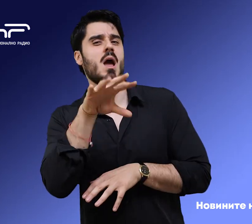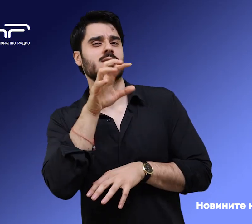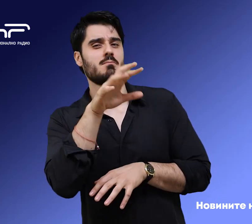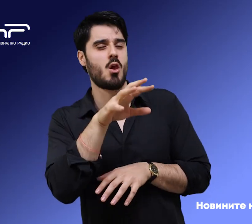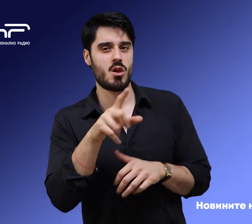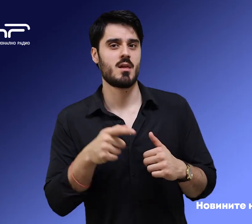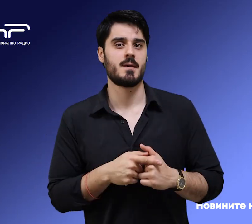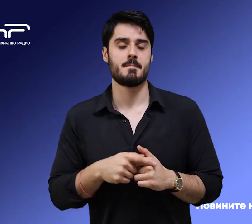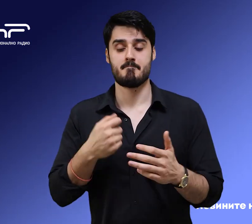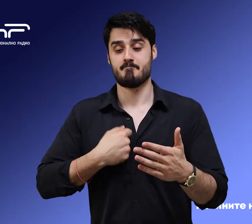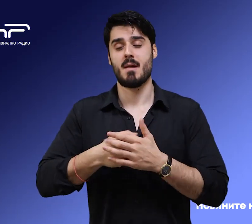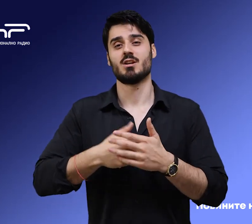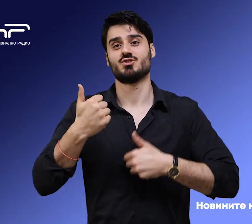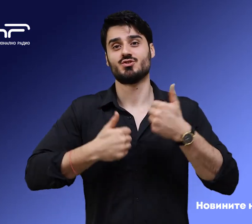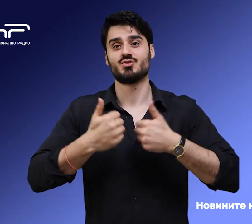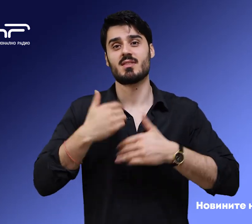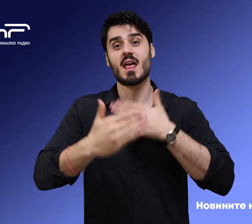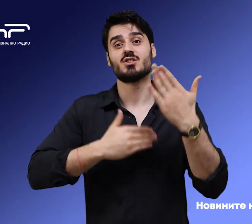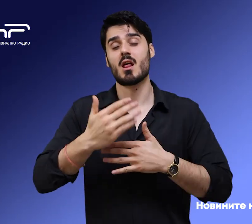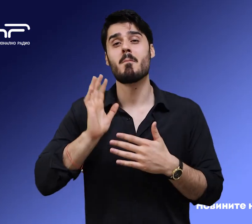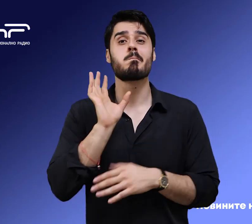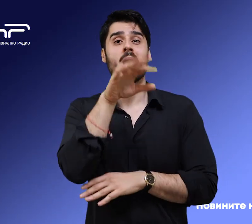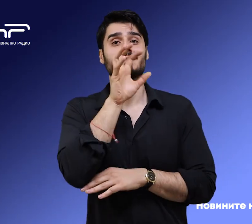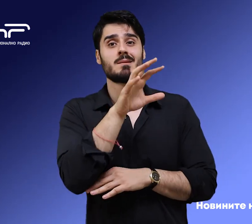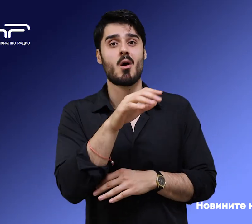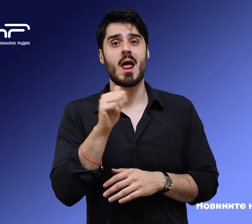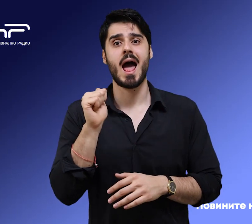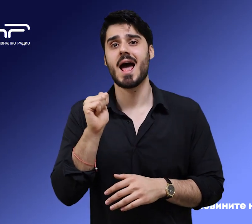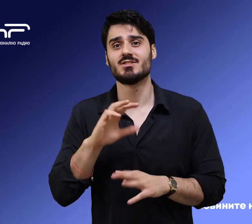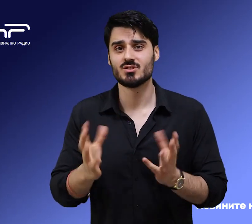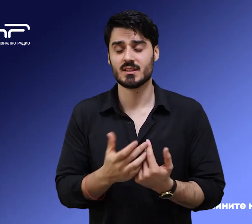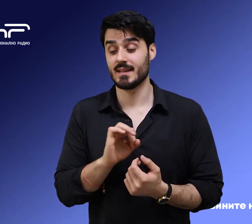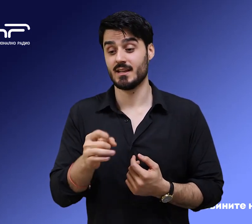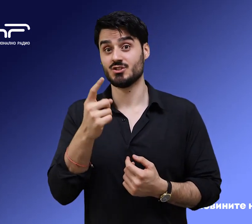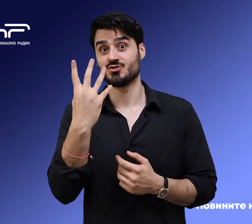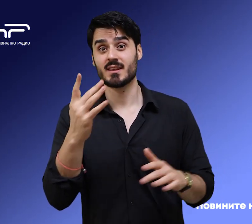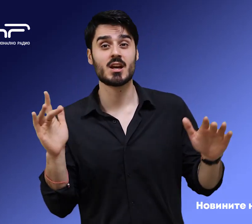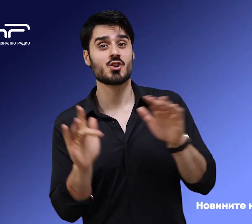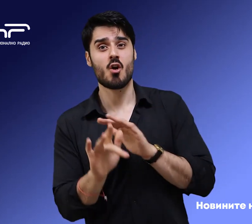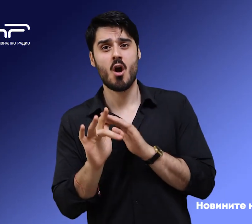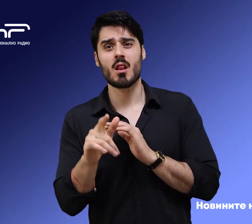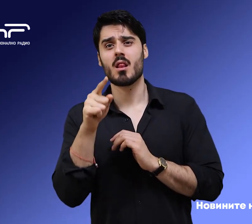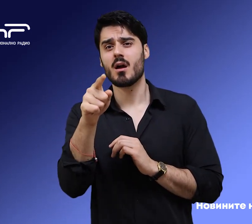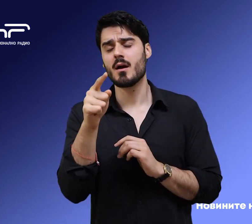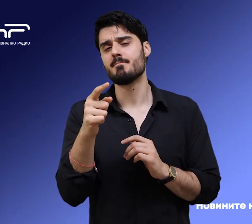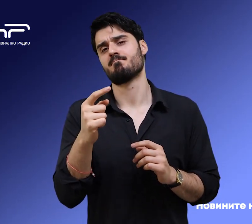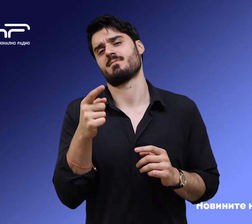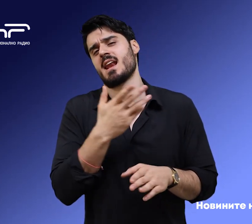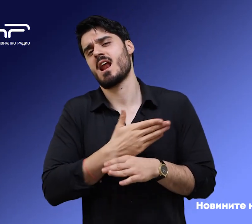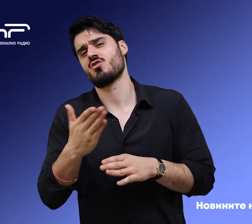105 в матч от Националната баскетболна асоциация. А с 4 гола на Анже Копитар в редовното време